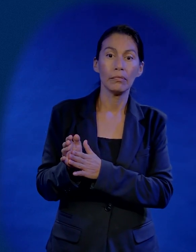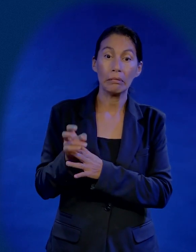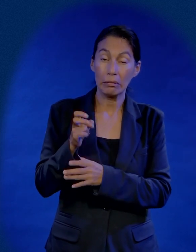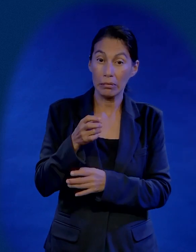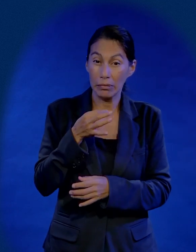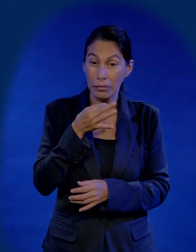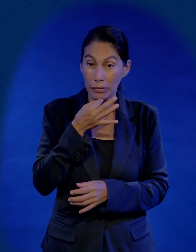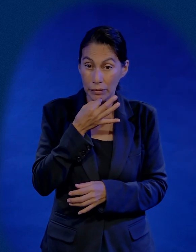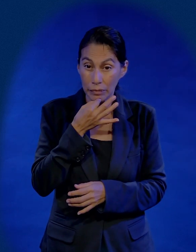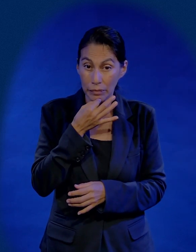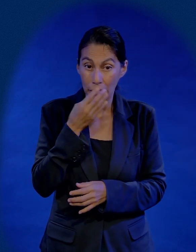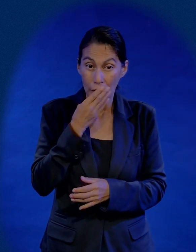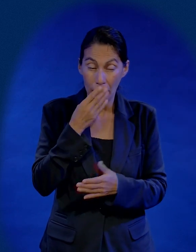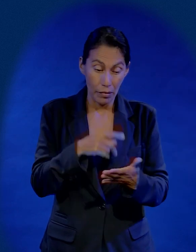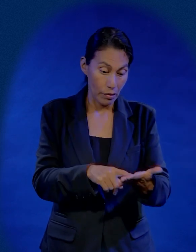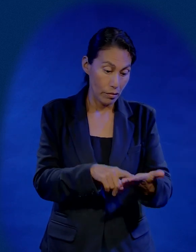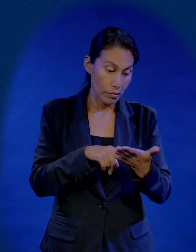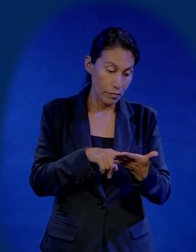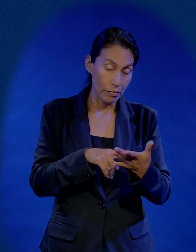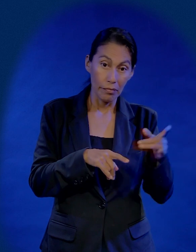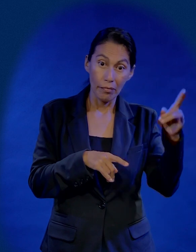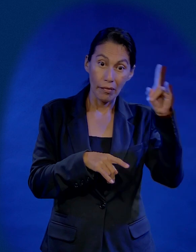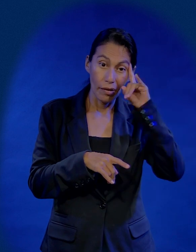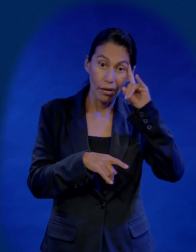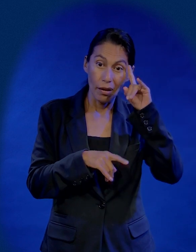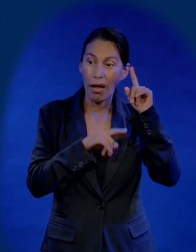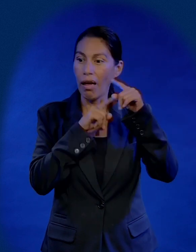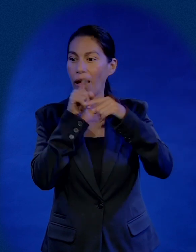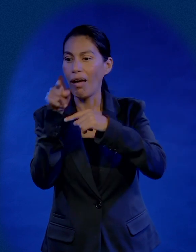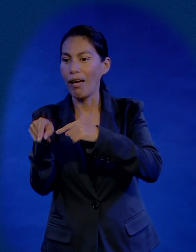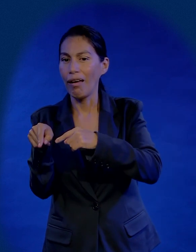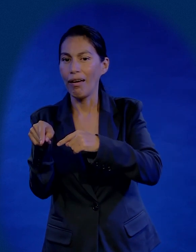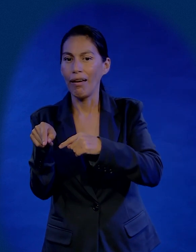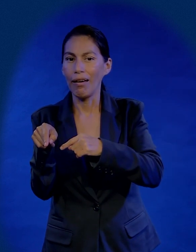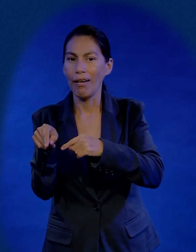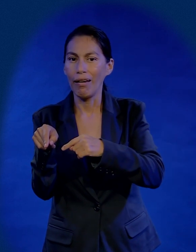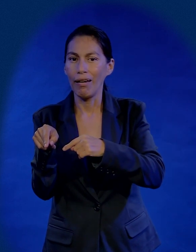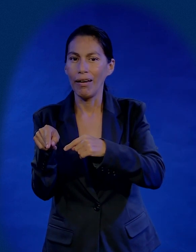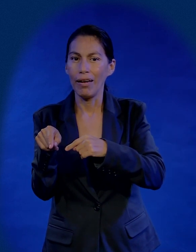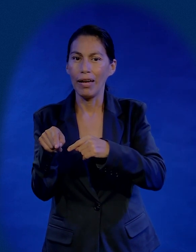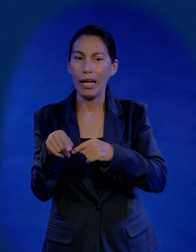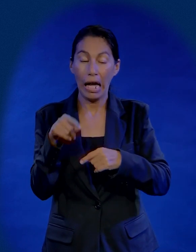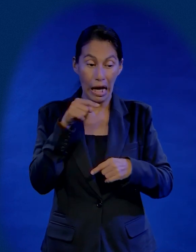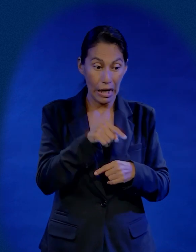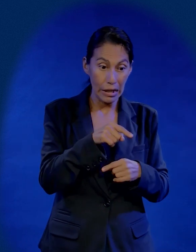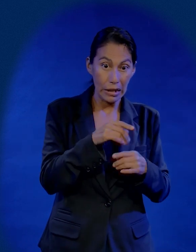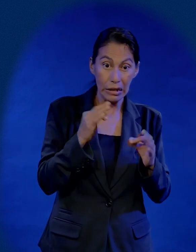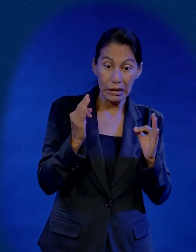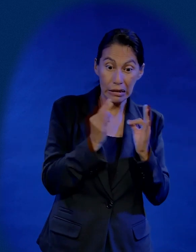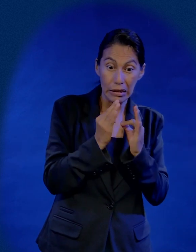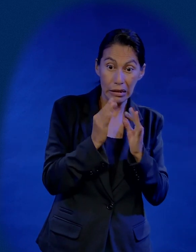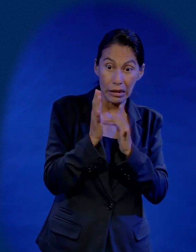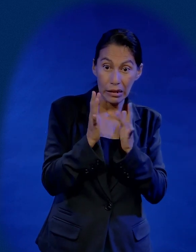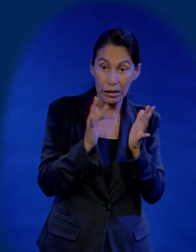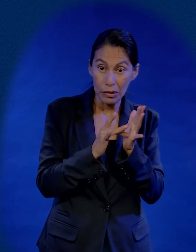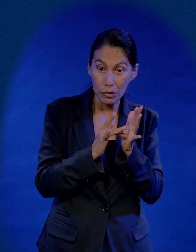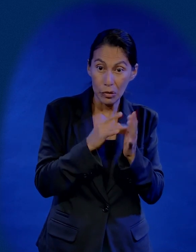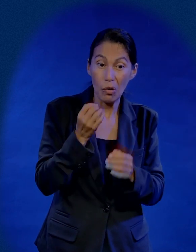ese lugar y en ese momento mi Biblia dice que el diablo le toma es decir mientras estuvo allí